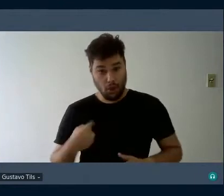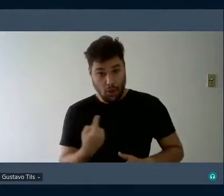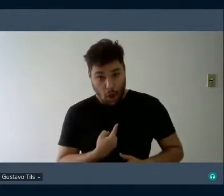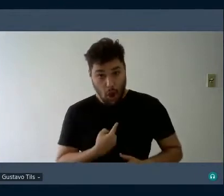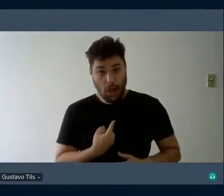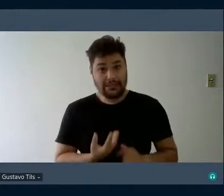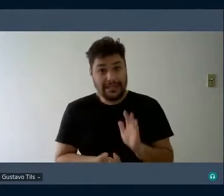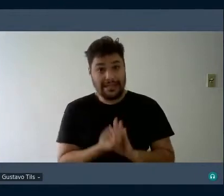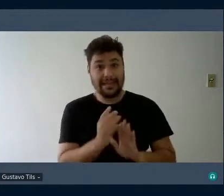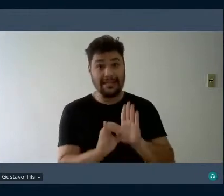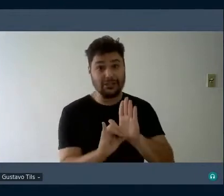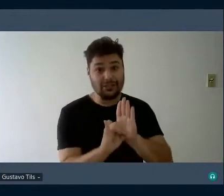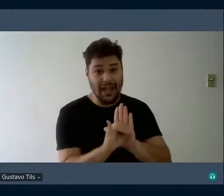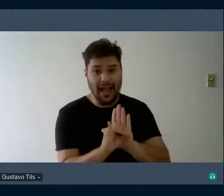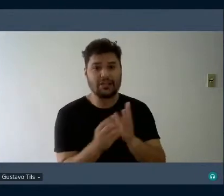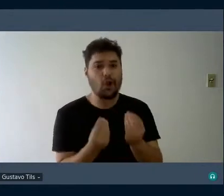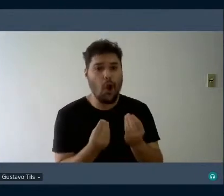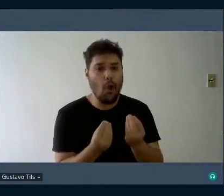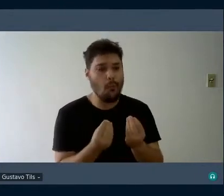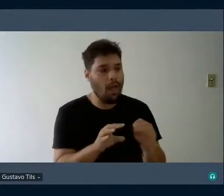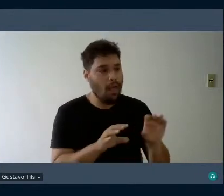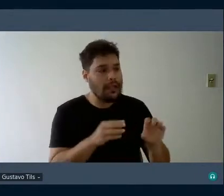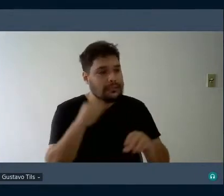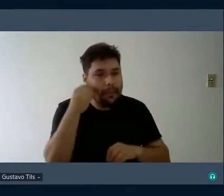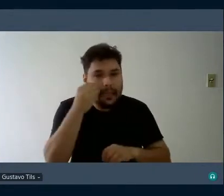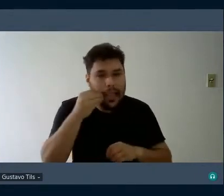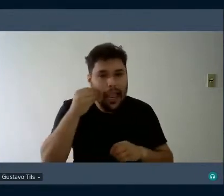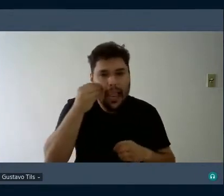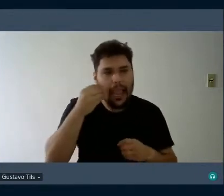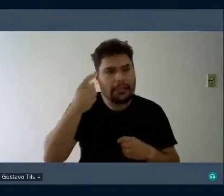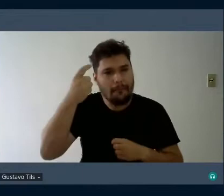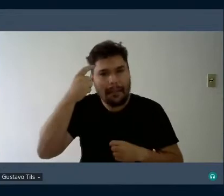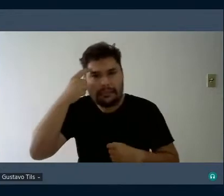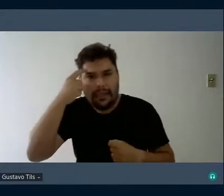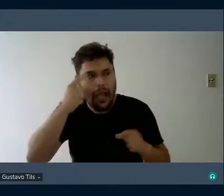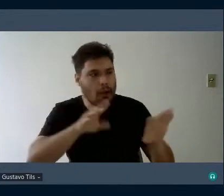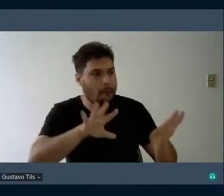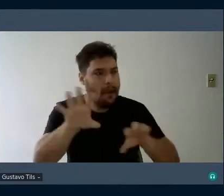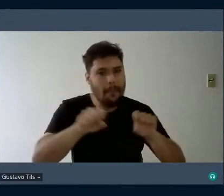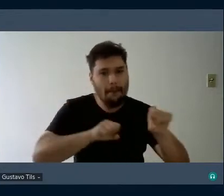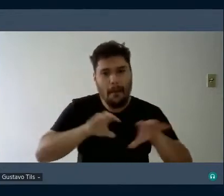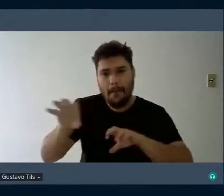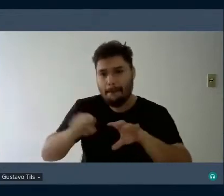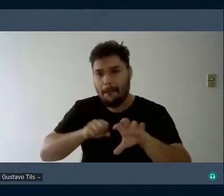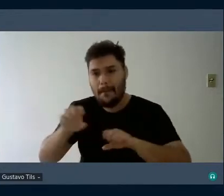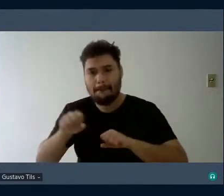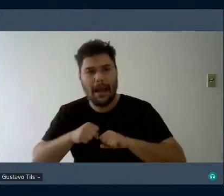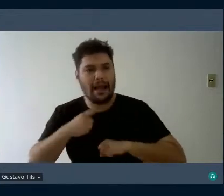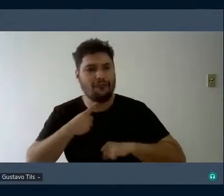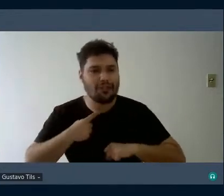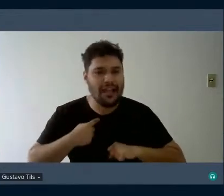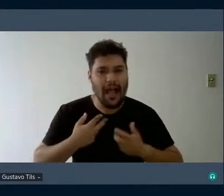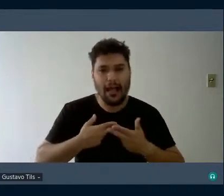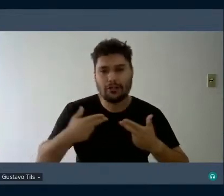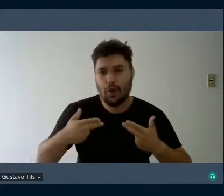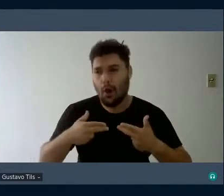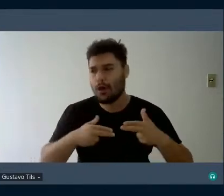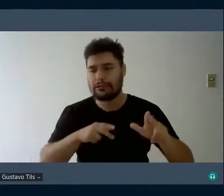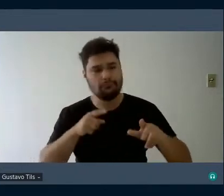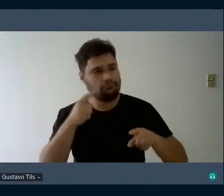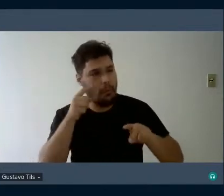vivenciamos, concebemos, pensamos, intuímos, desejamos e, sobretudo,